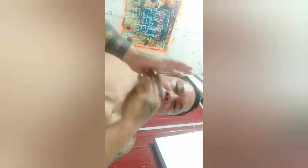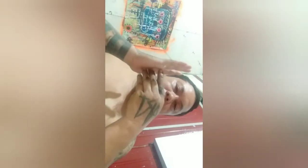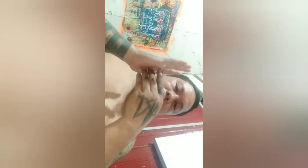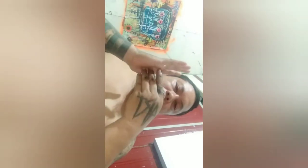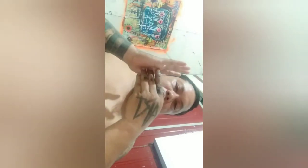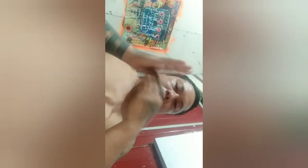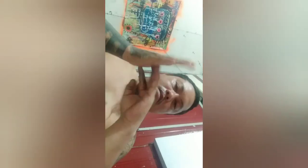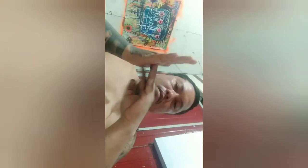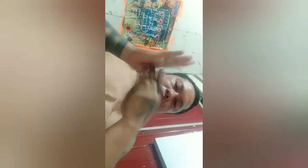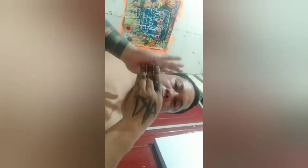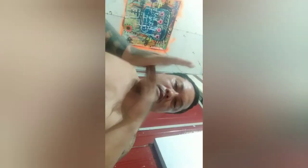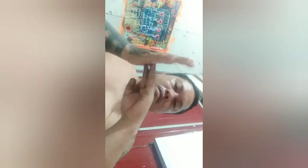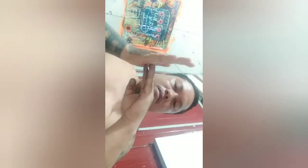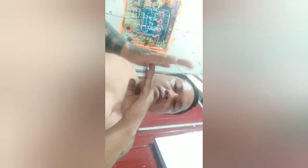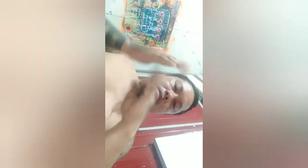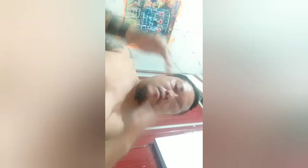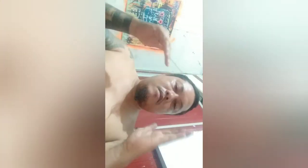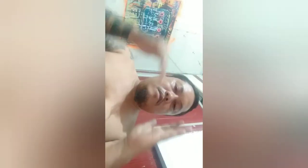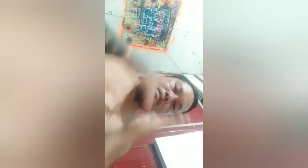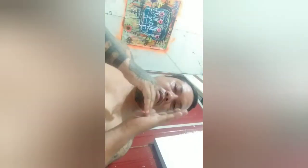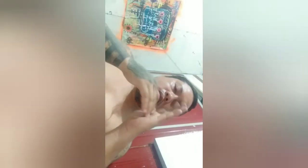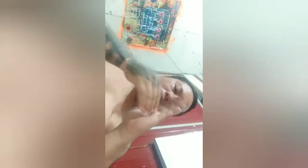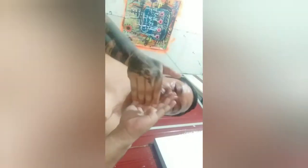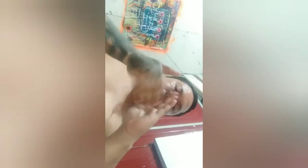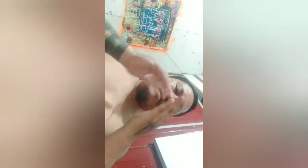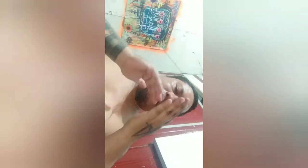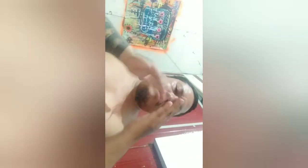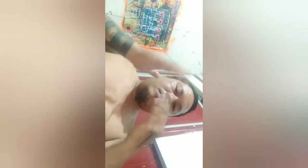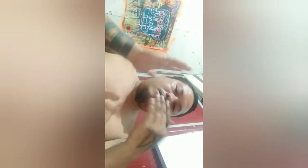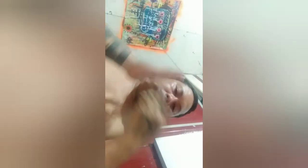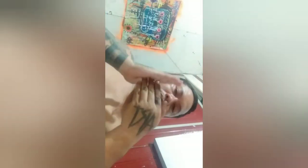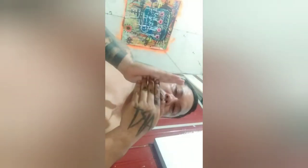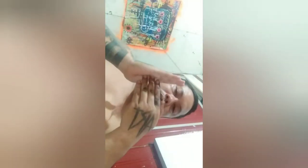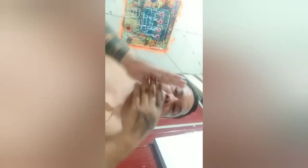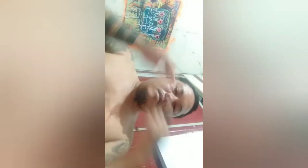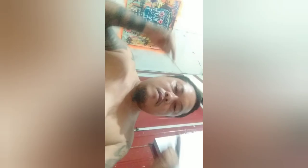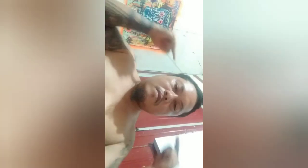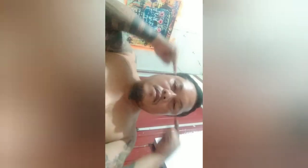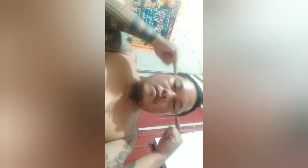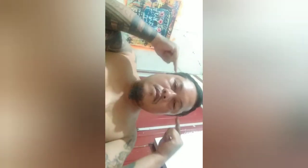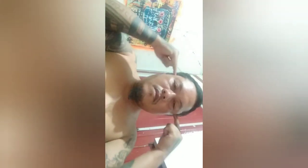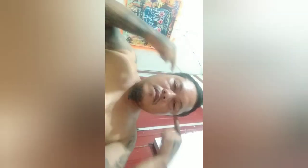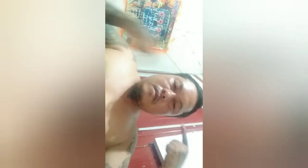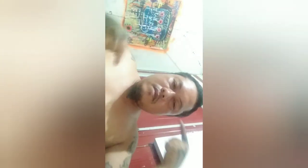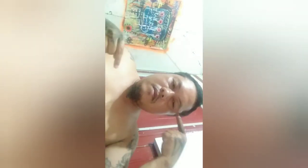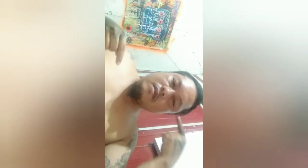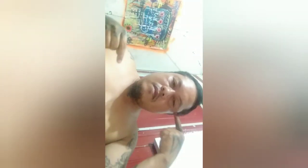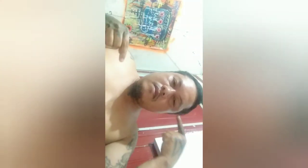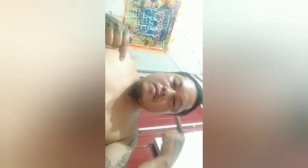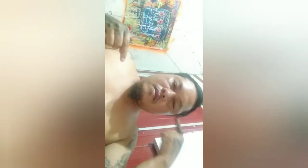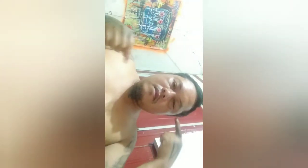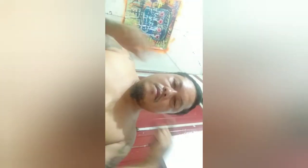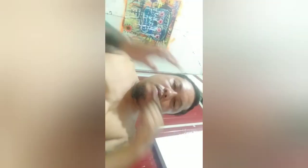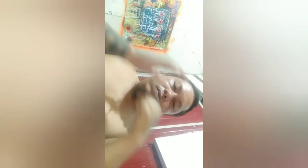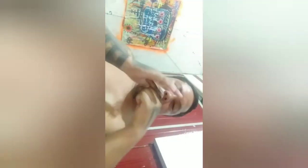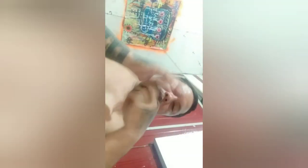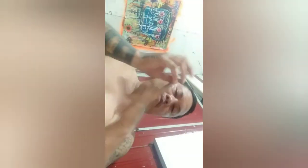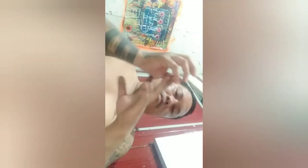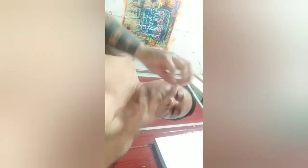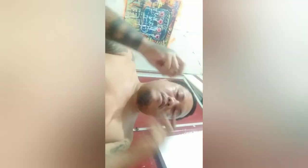Kasama of course mantra niya ng war on drugs sa paulit-ulit na lagi may panggit. Hanggang last eh mayroong war on drugs eh. Ito yung pang